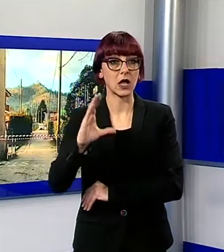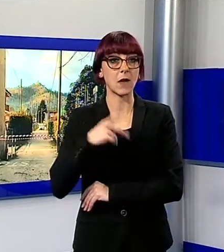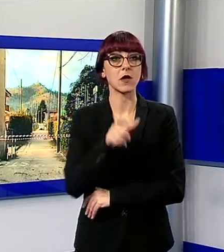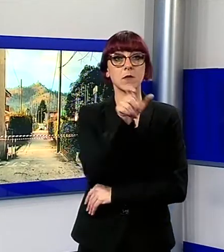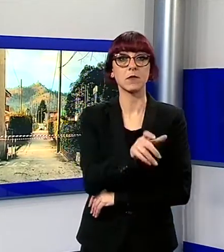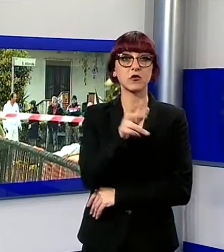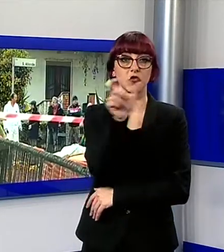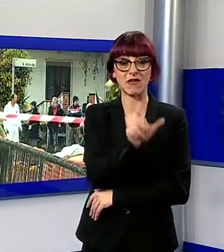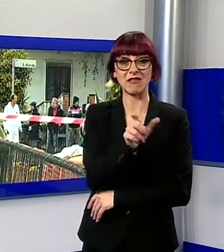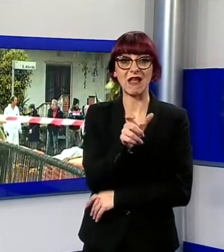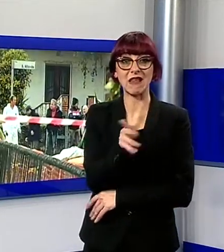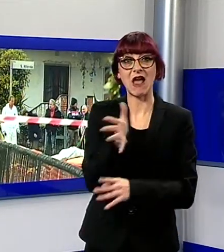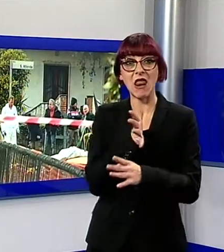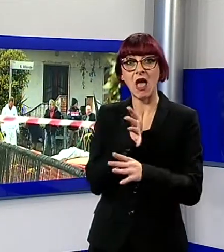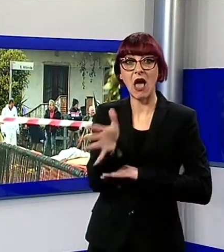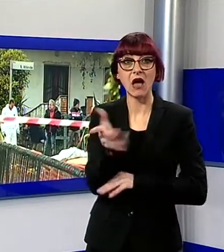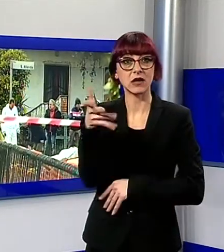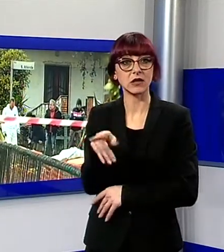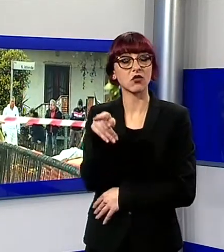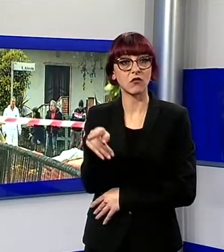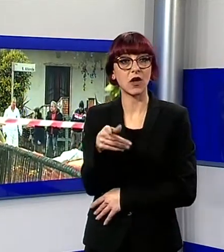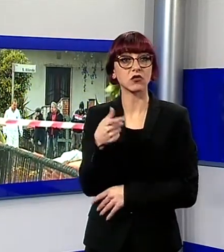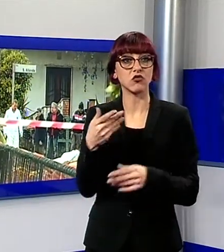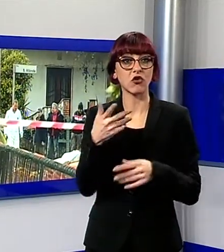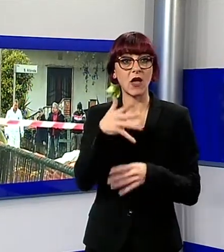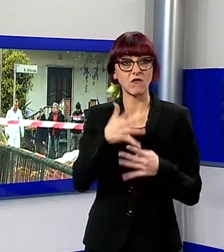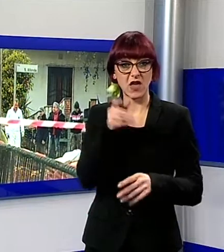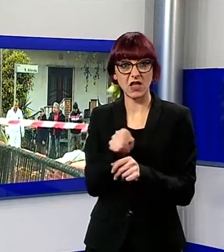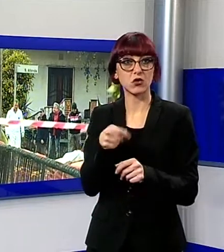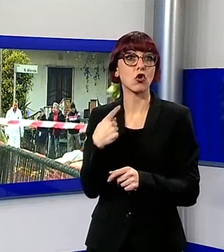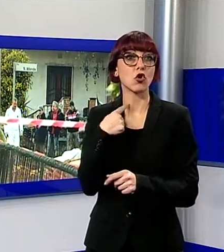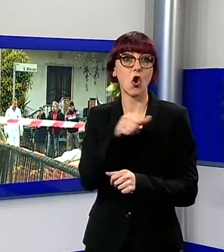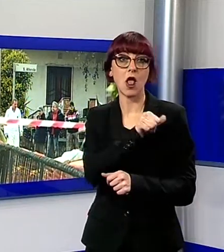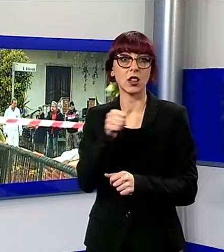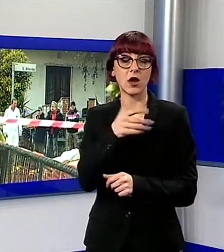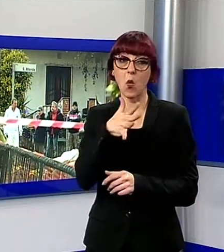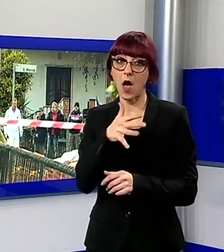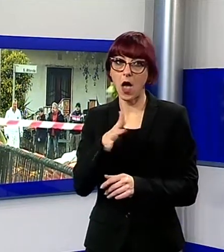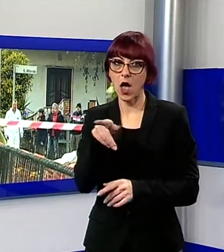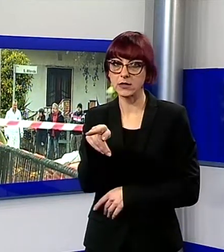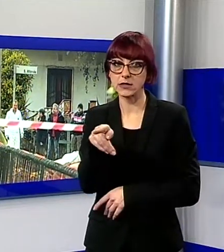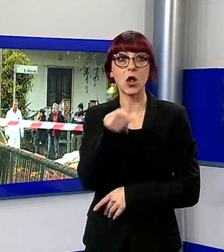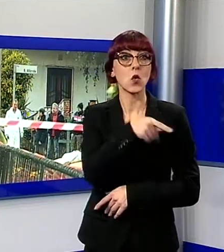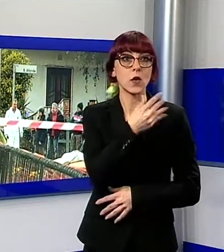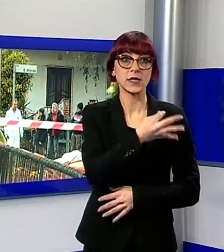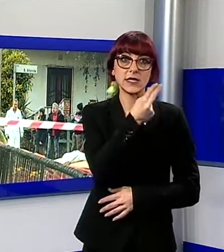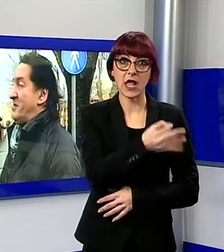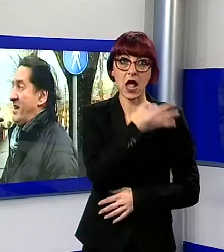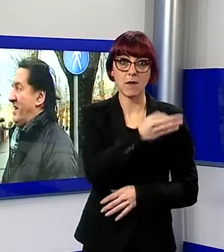Capezzano, con un vetro di bottiglia. Aveva riportato gravi ferite alla gola. Il suo aggressore è ancora in carcere. Lo sanno tutti qui,